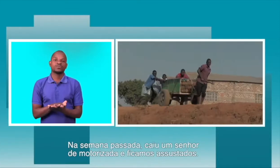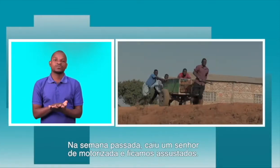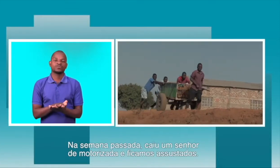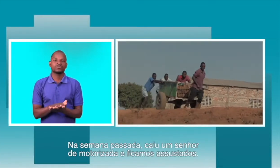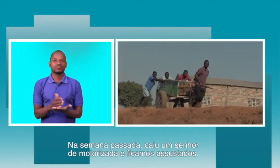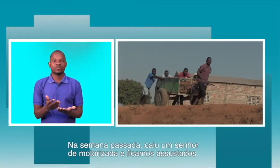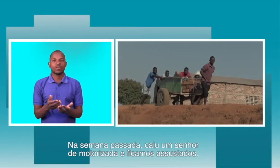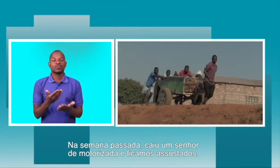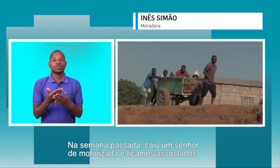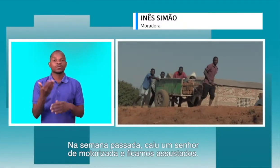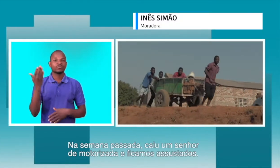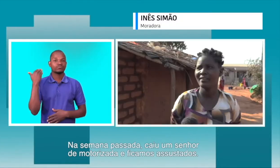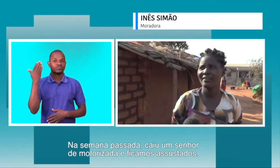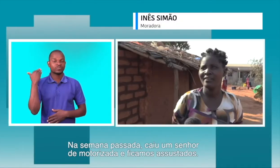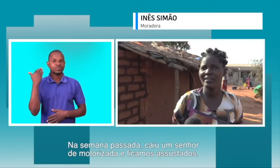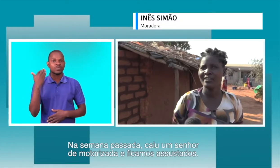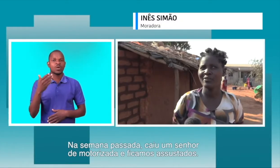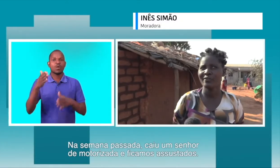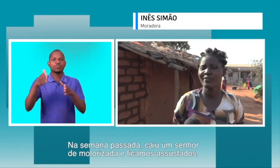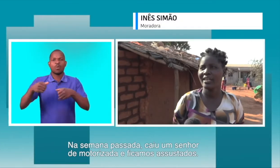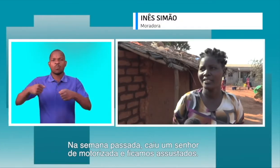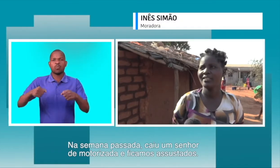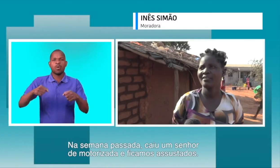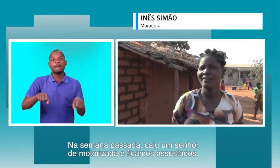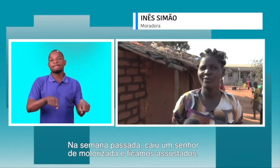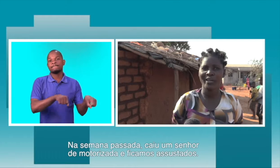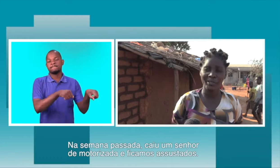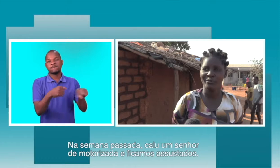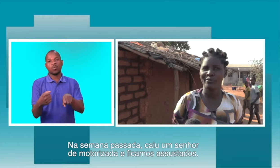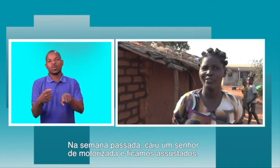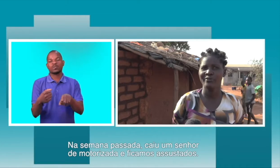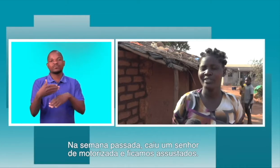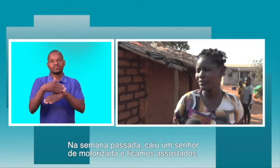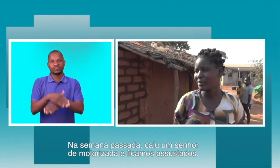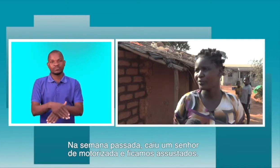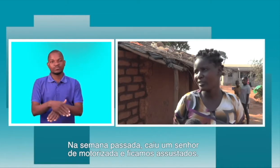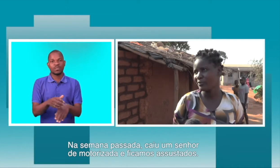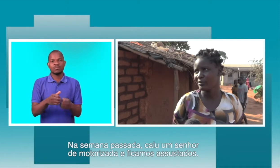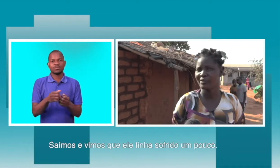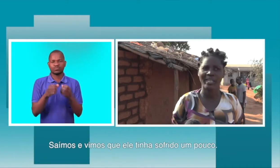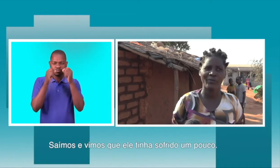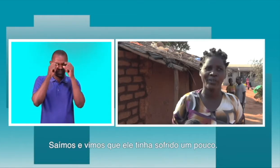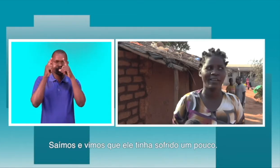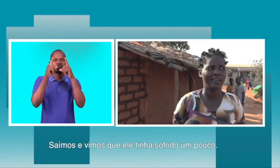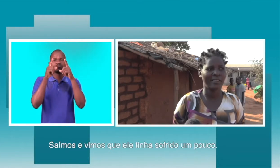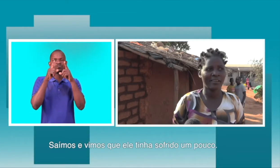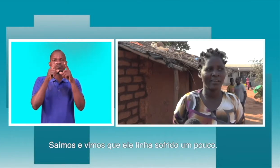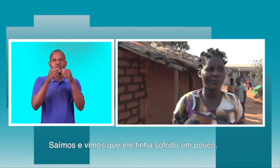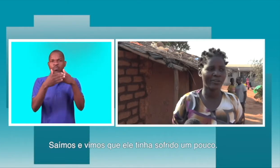semana passada, caímos o senhor de monta. Saiu de noite, a velocidade. Não caiu de noite. Nós estamos dentro, saímos fora. E a mãe,